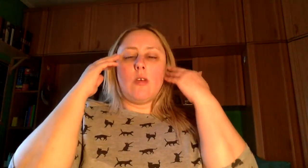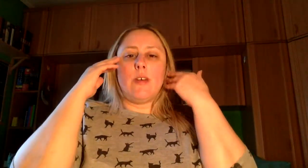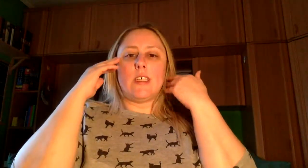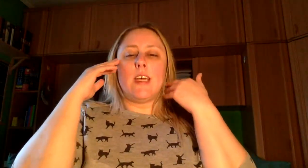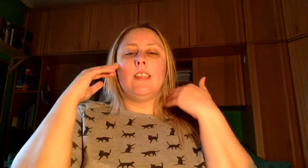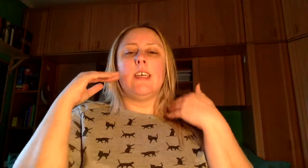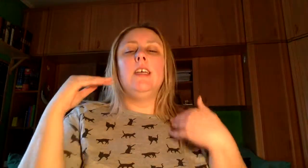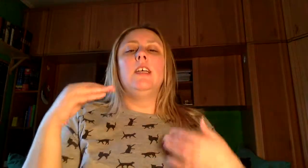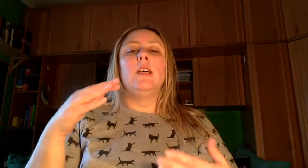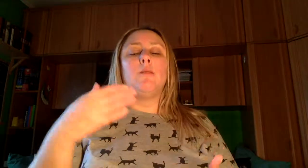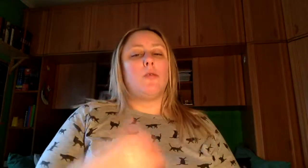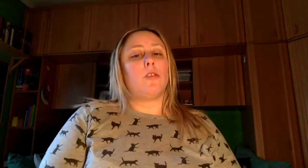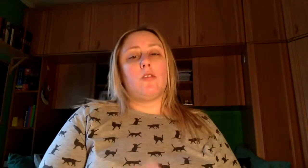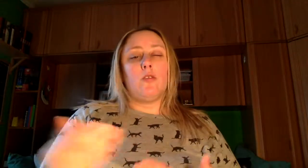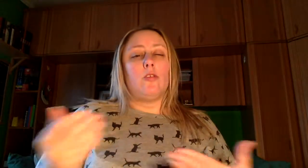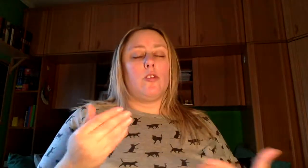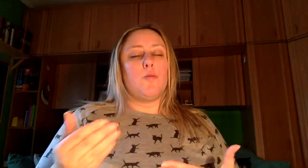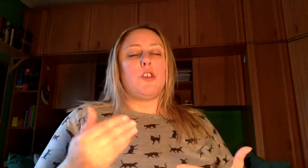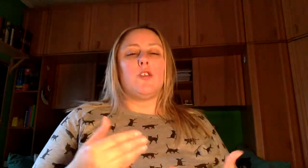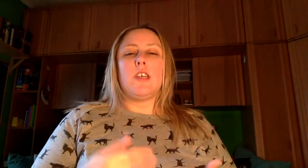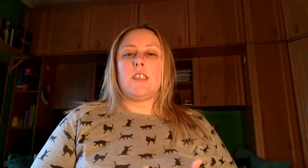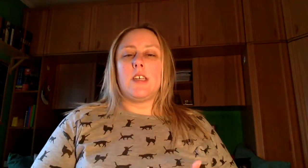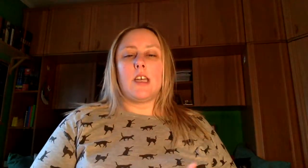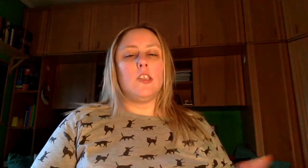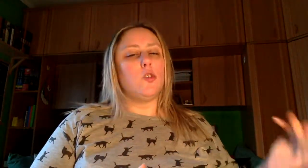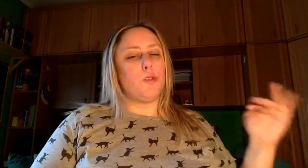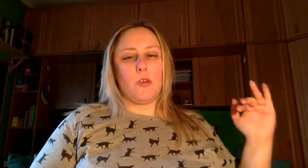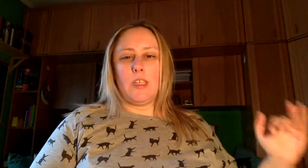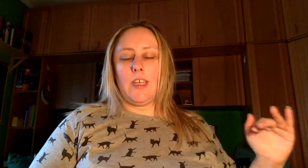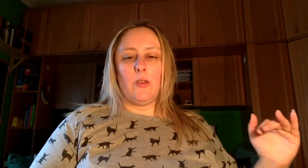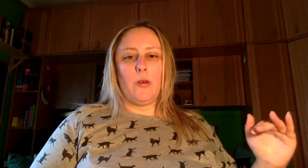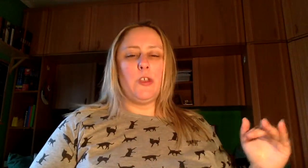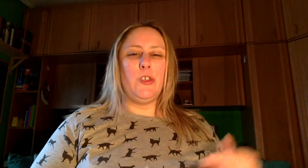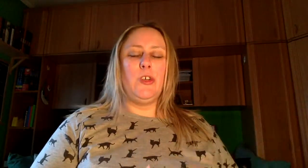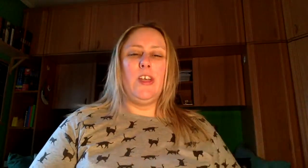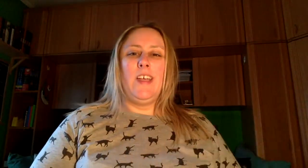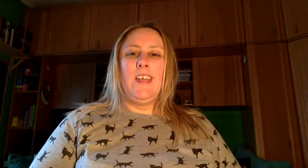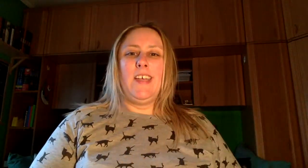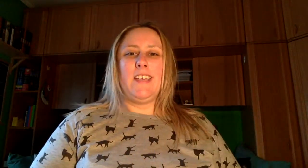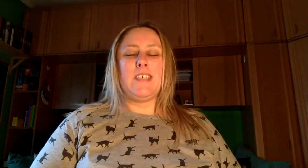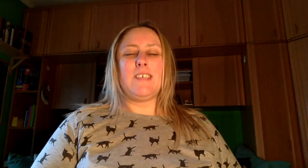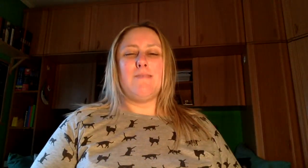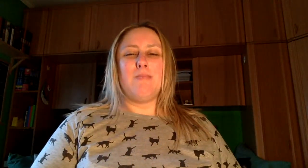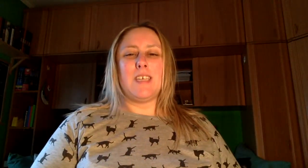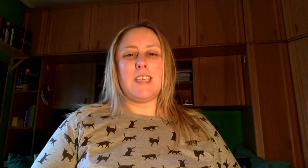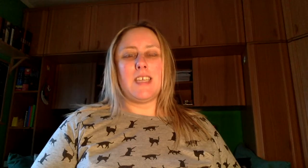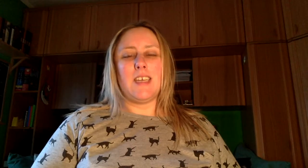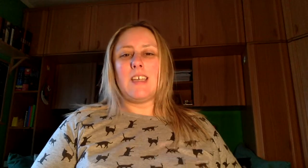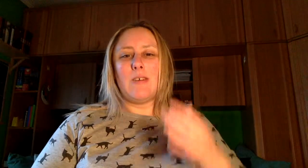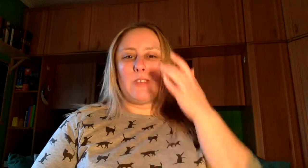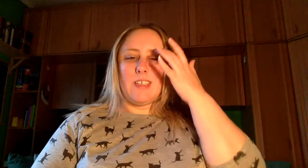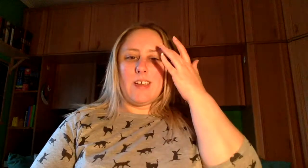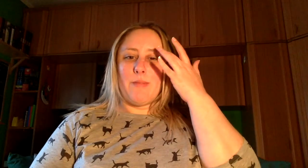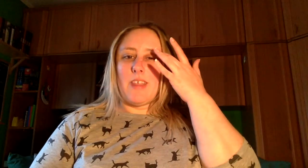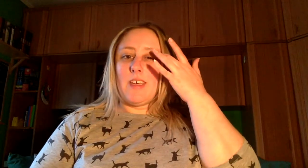bastante, pero bueno, no noto los personajes cercanos pero quitando eso es más que nada una trama de